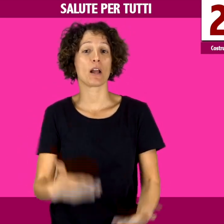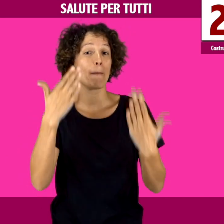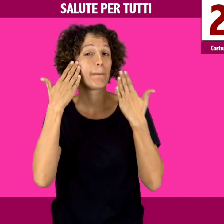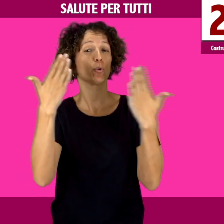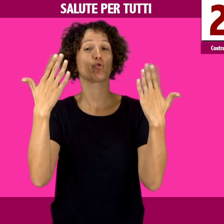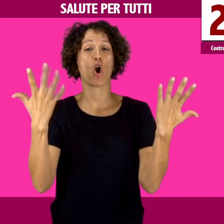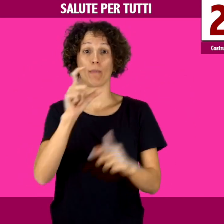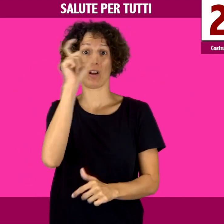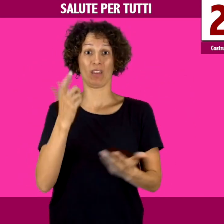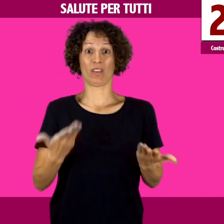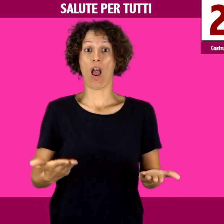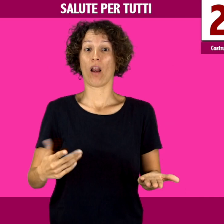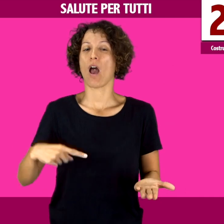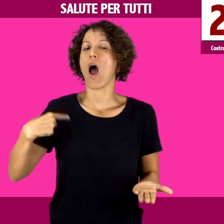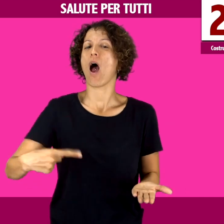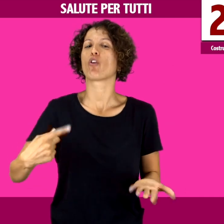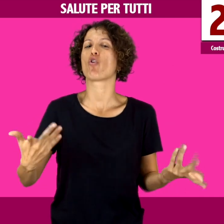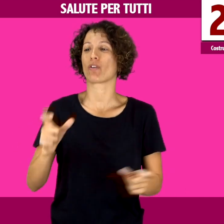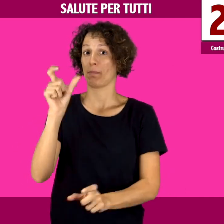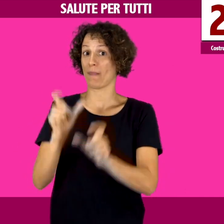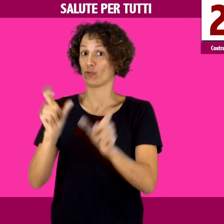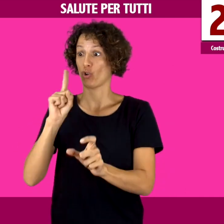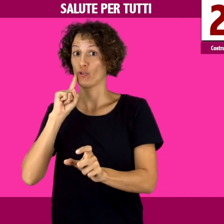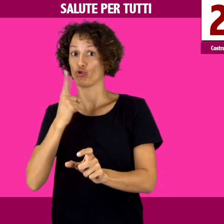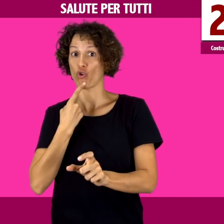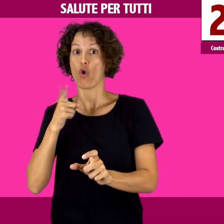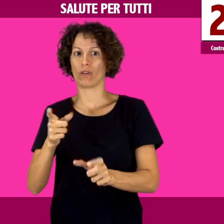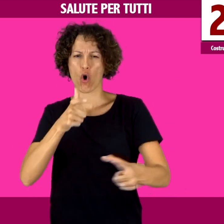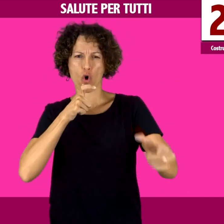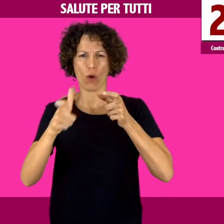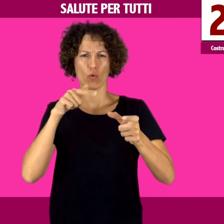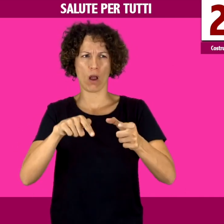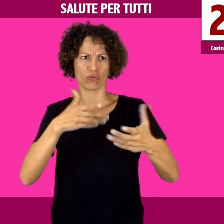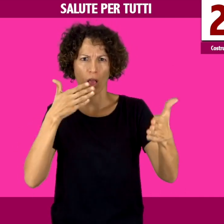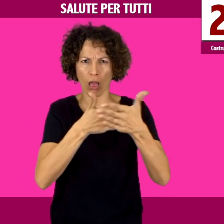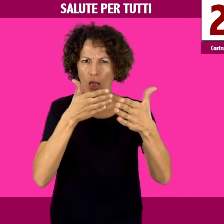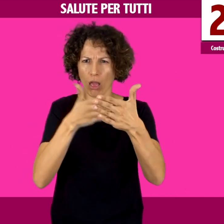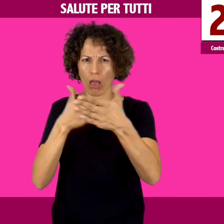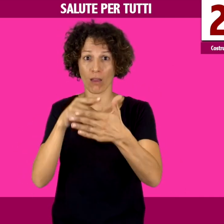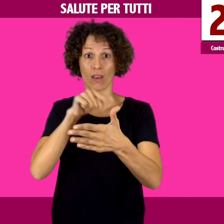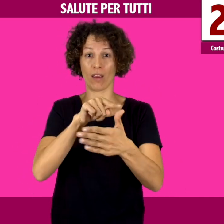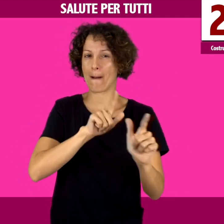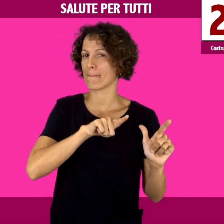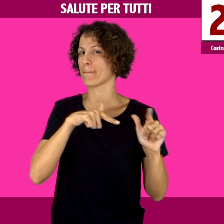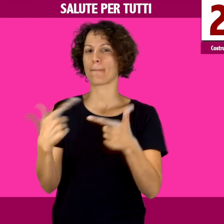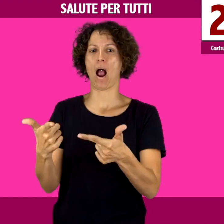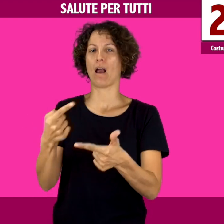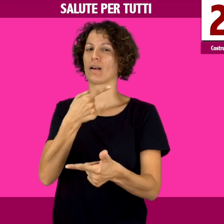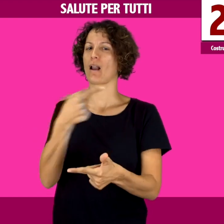più fondamentali. Purtroppo, nel nostro paese, le persone sorde incontrano ancora oggi innumerevoli